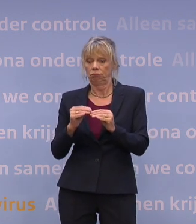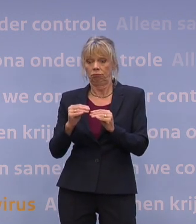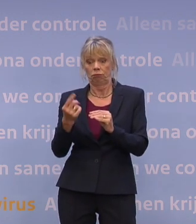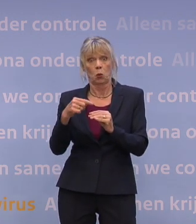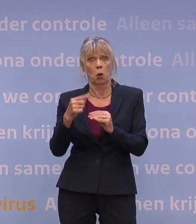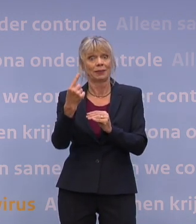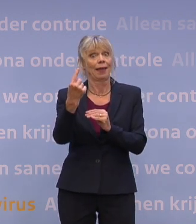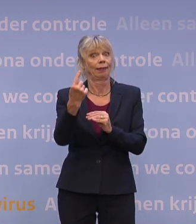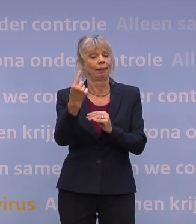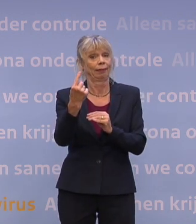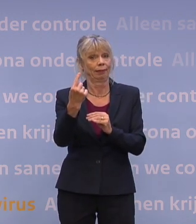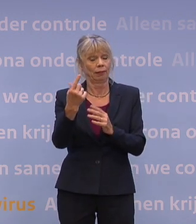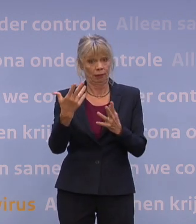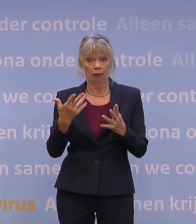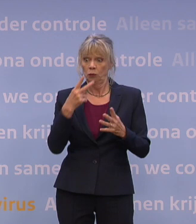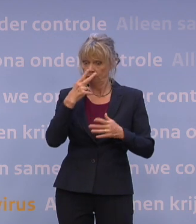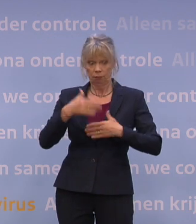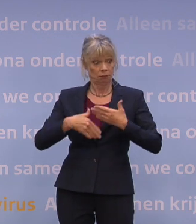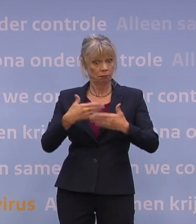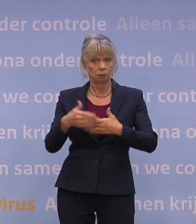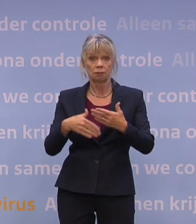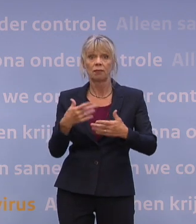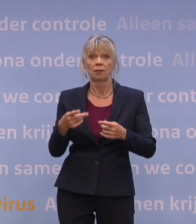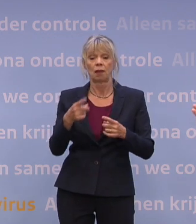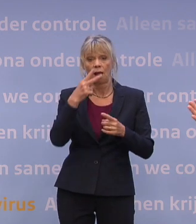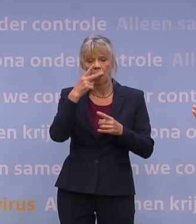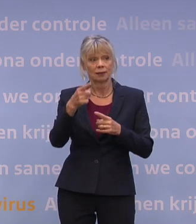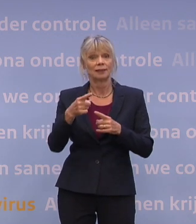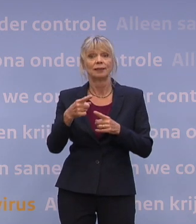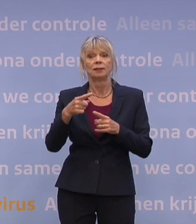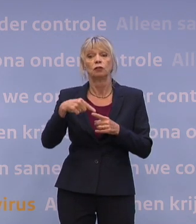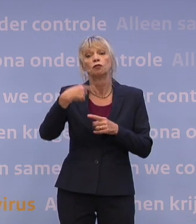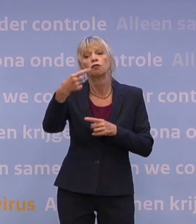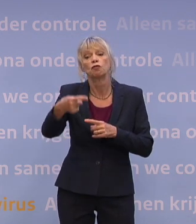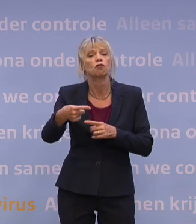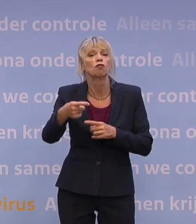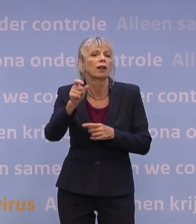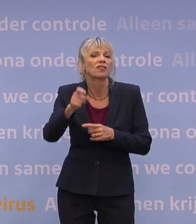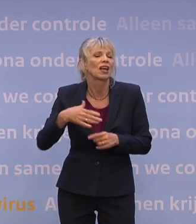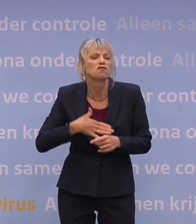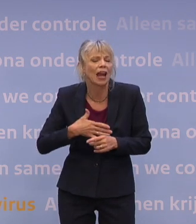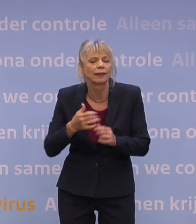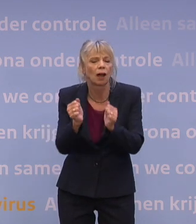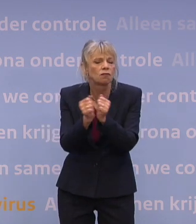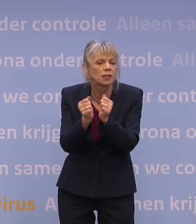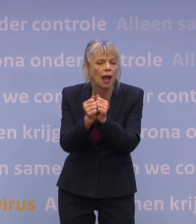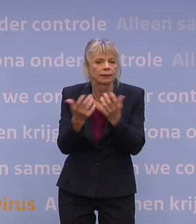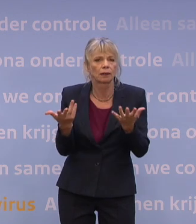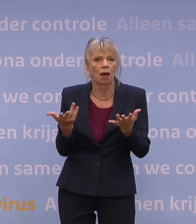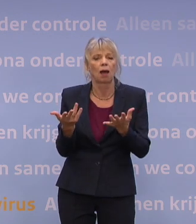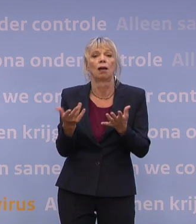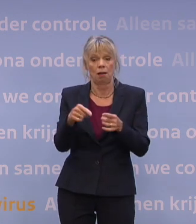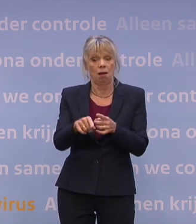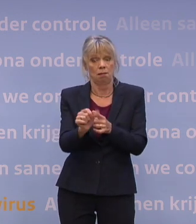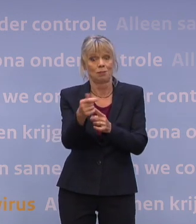die film gaat sowieso de goede kant op. Maar als je de foto zou moeten nemen, de finishfoto zeg maar van volgende week vrijdag, volgende week zaterdag als de maatregelen ingaan,